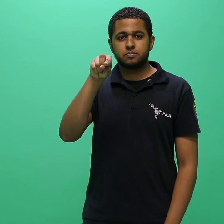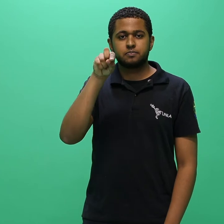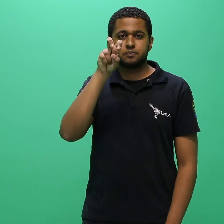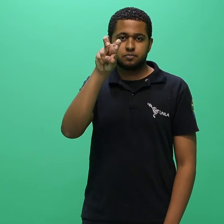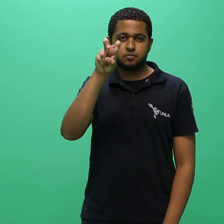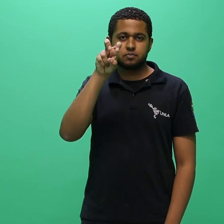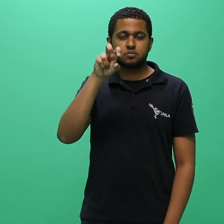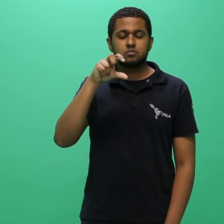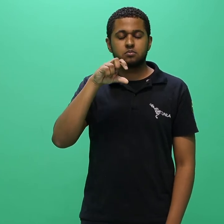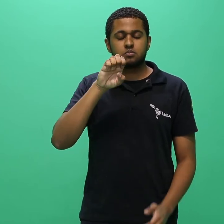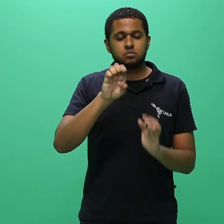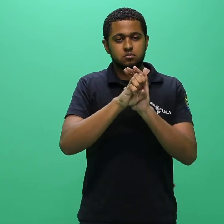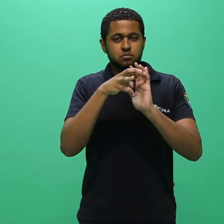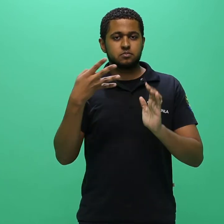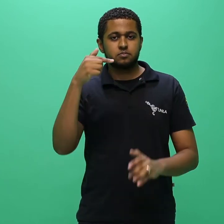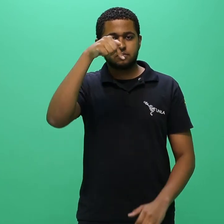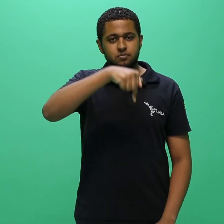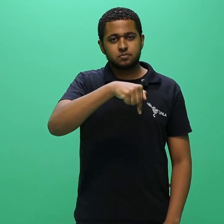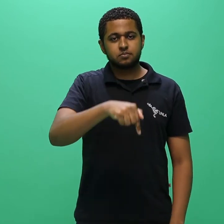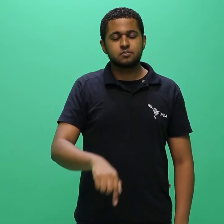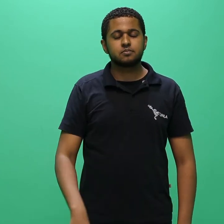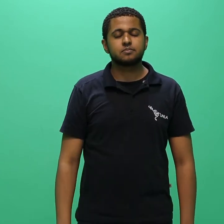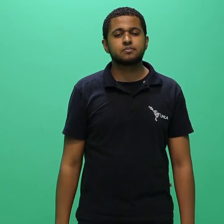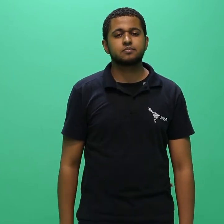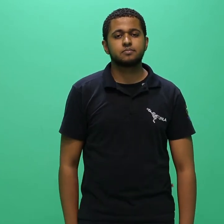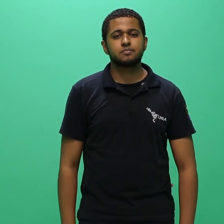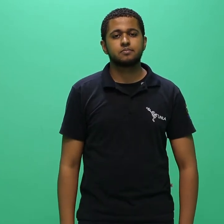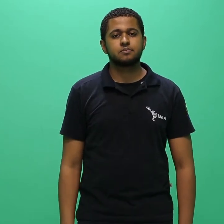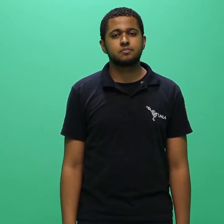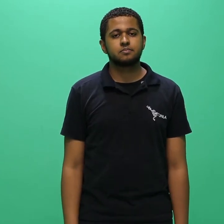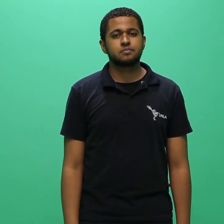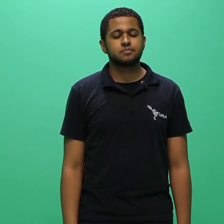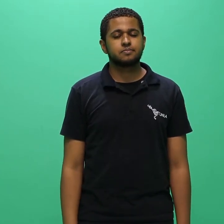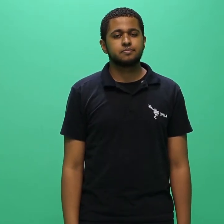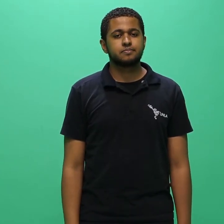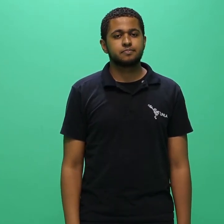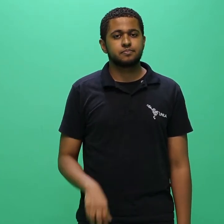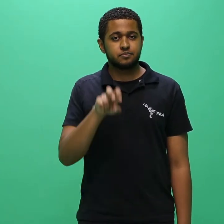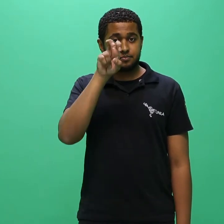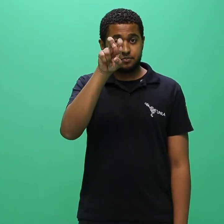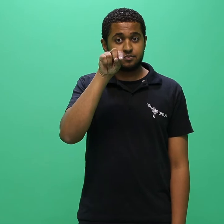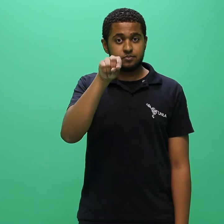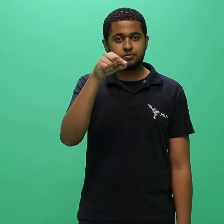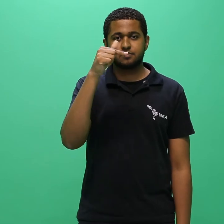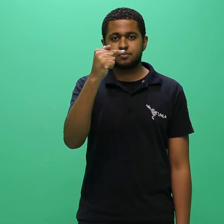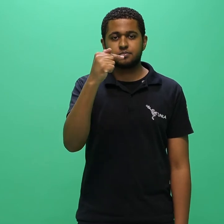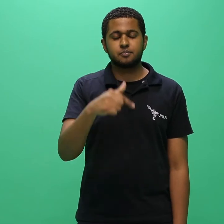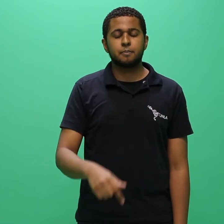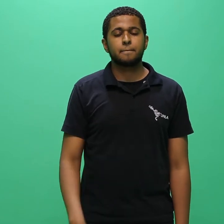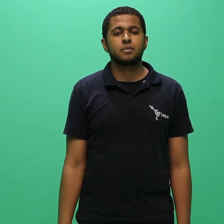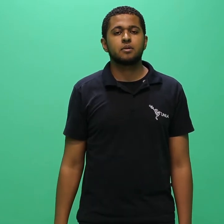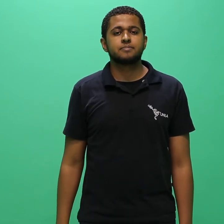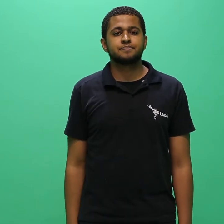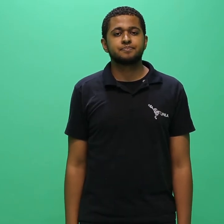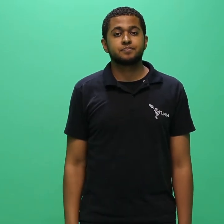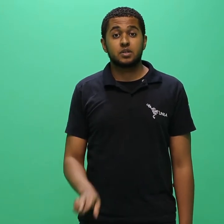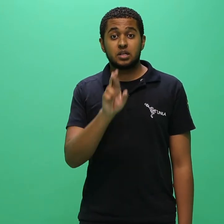no item 5.5.5 do presente edital. 5.7.